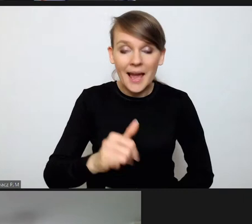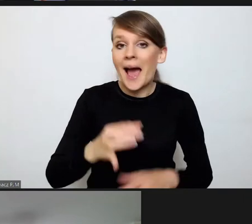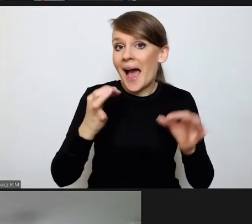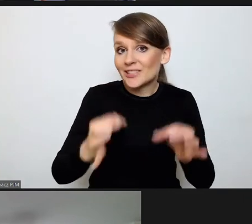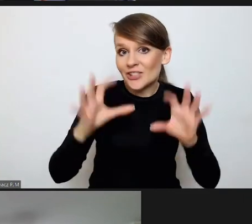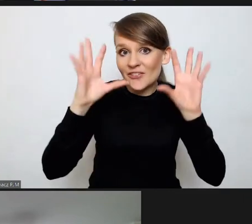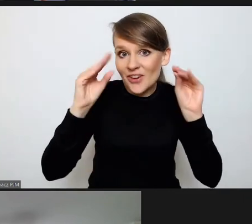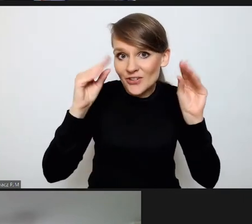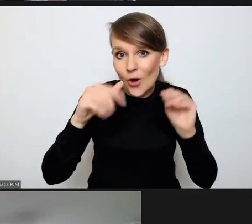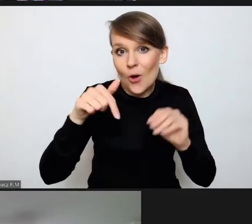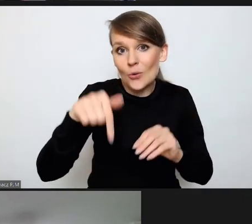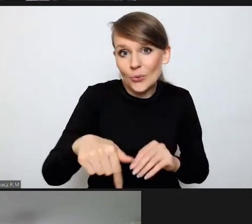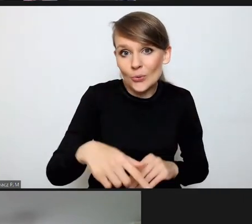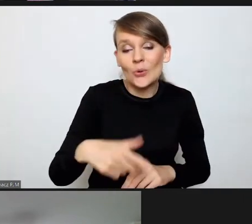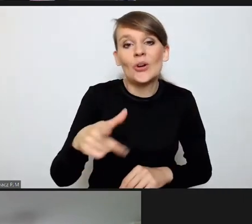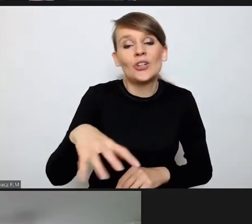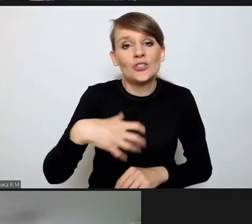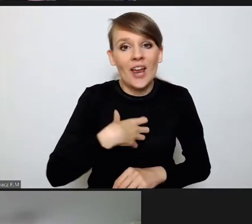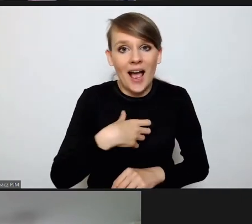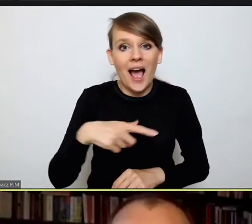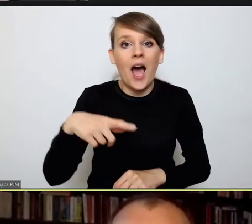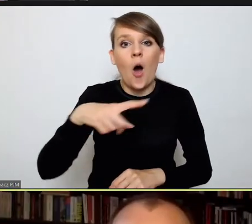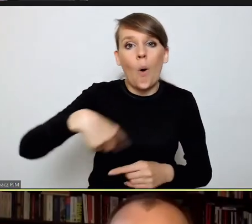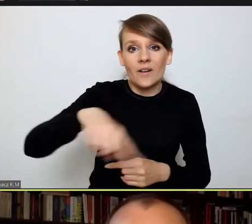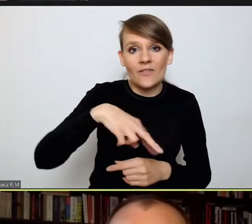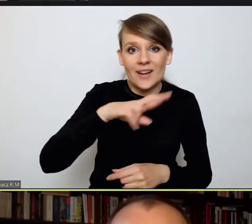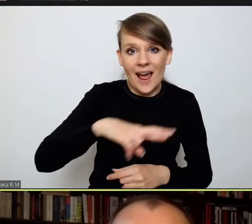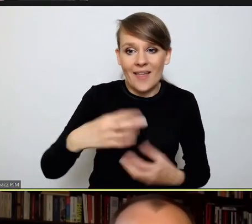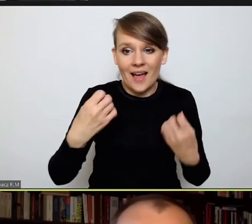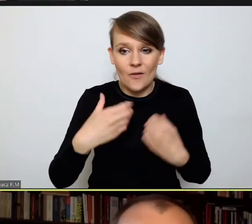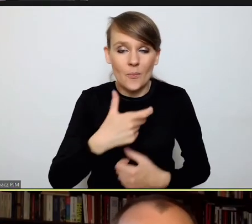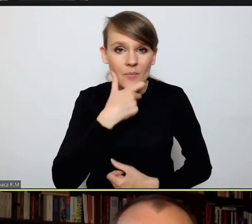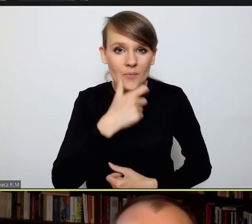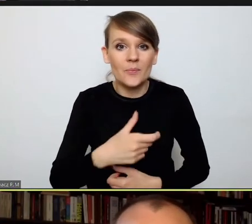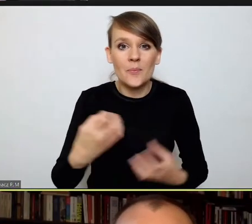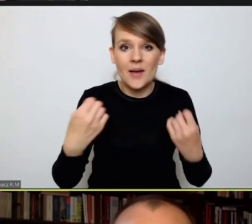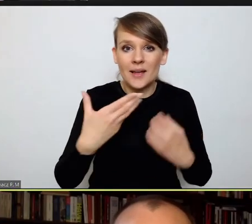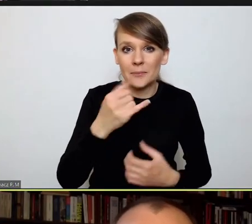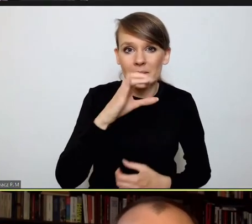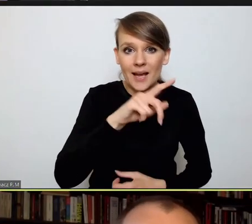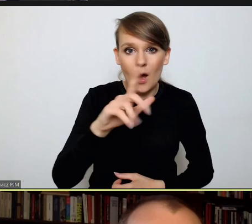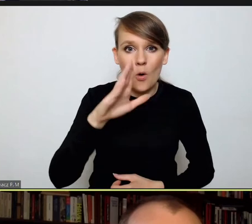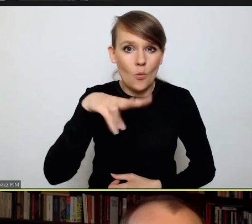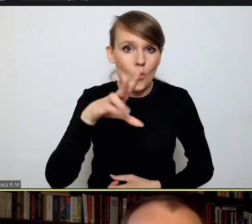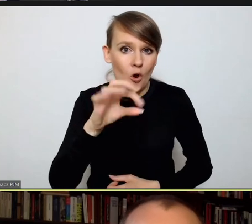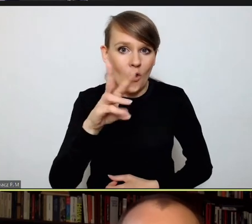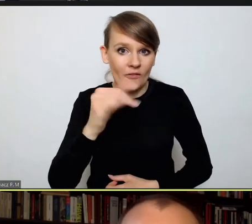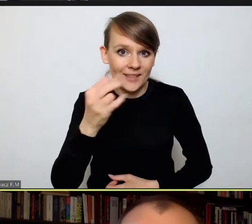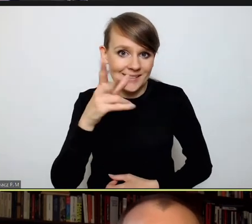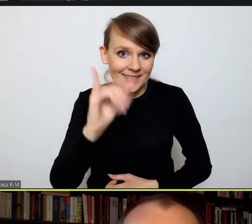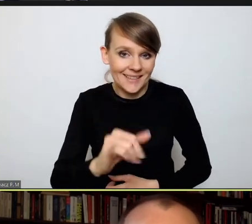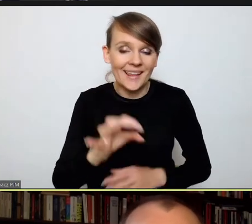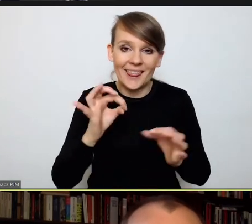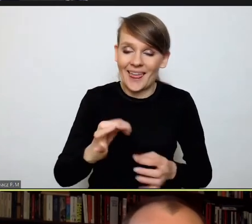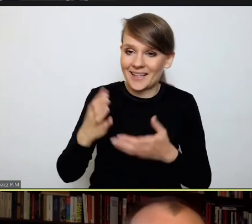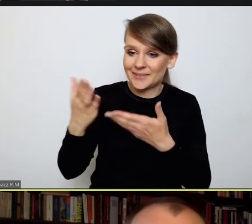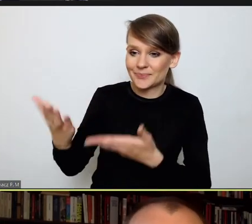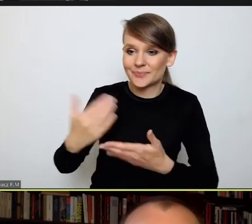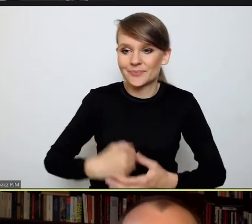wieczorem z nami dziekan Okręgowej Rady Adwokackiej w Bydgoszczy, pan mecenas Michał Bukowiński, któremu teraz oddaję głos.